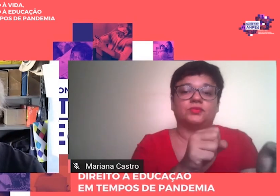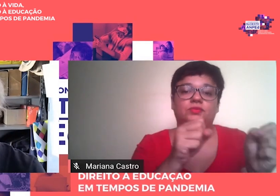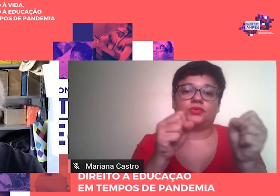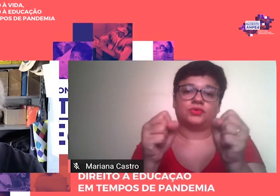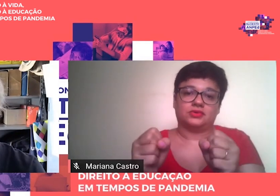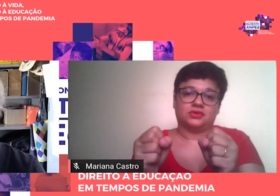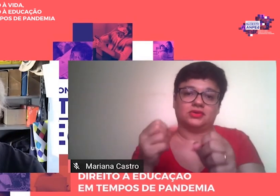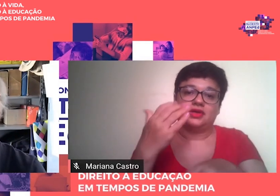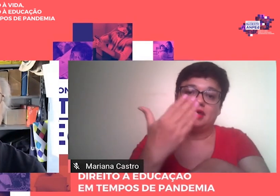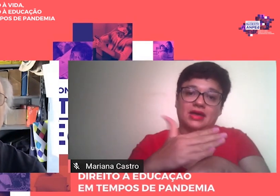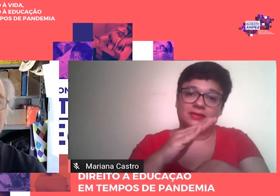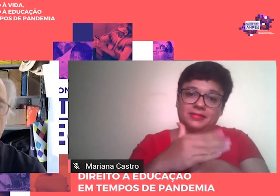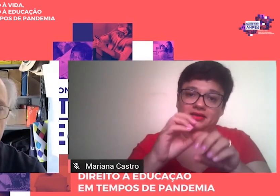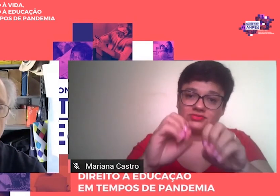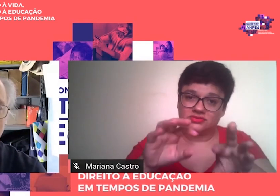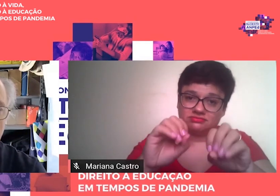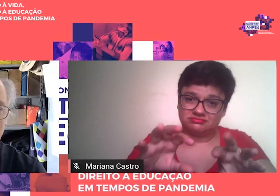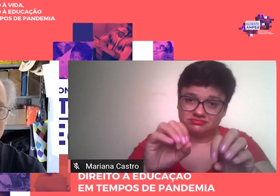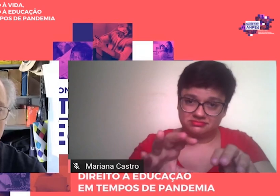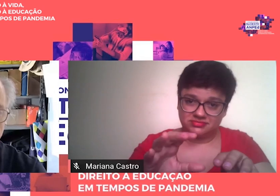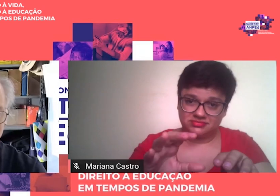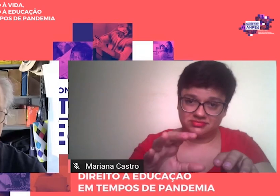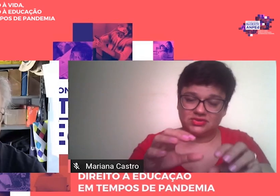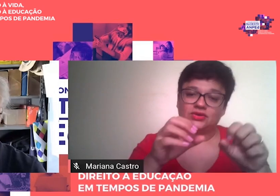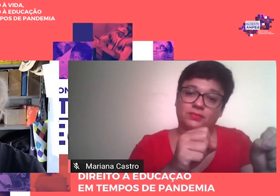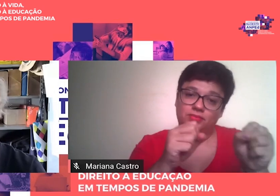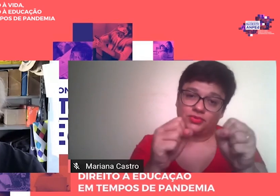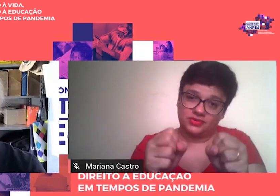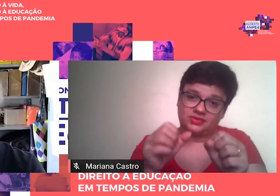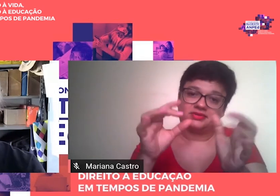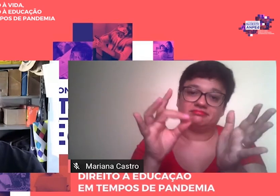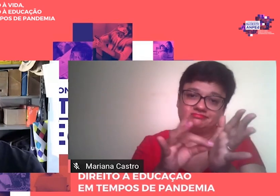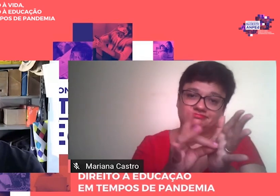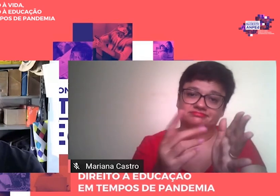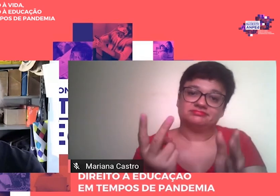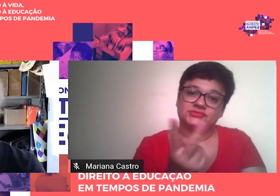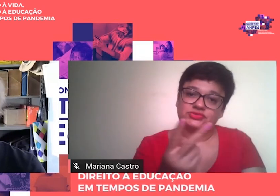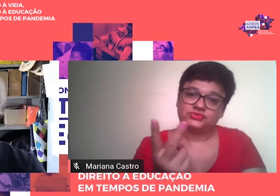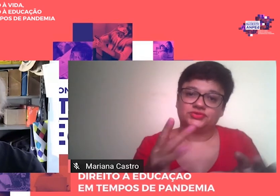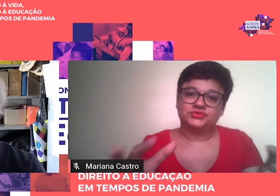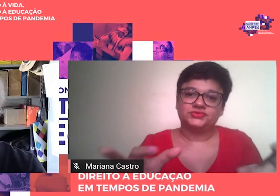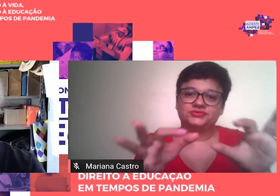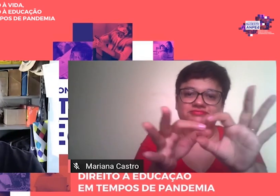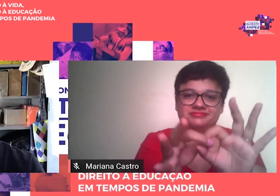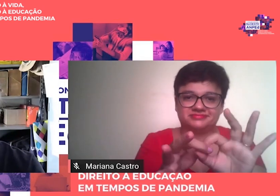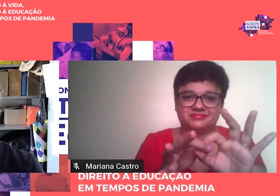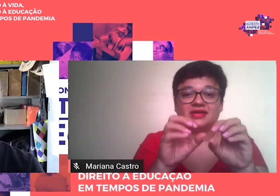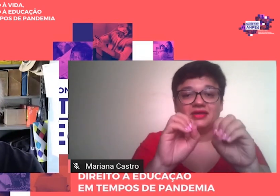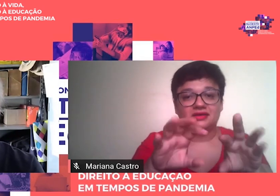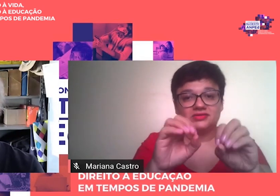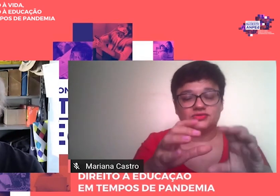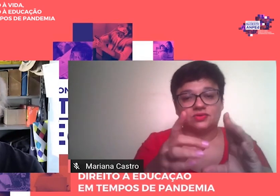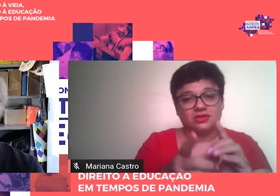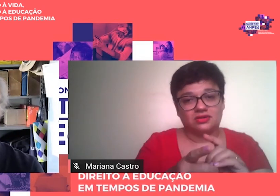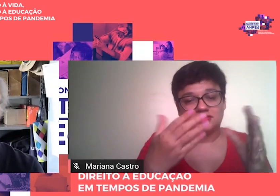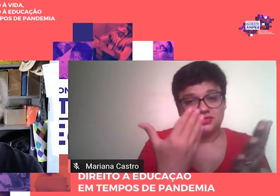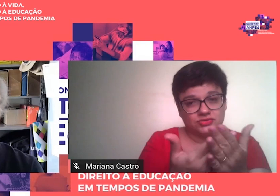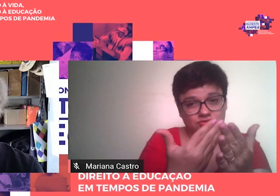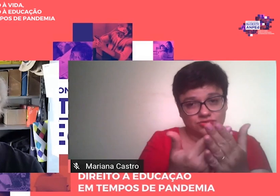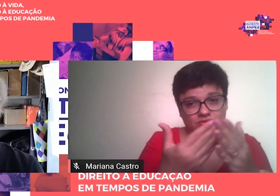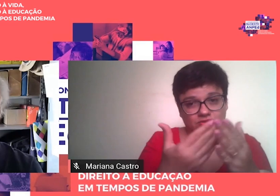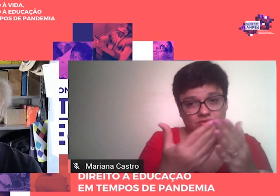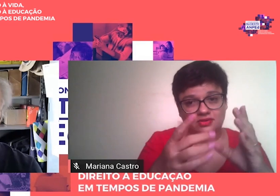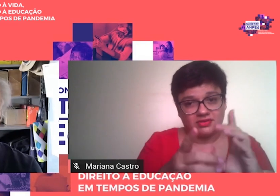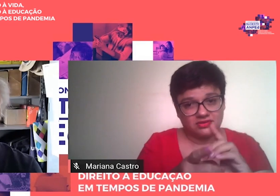prática educativa no poder da verdade. Quando Escola e Democracia completava duas décadas e